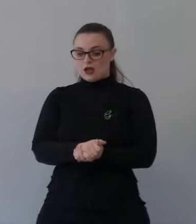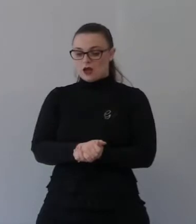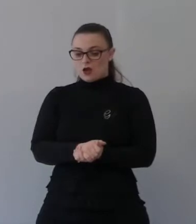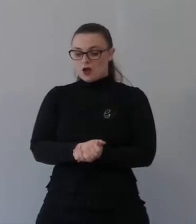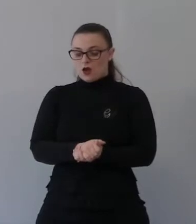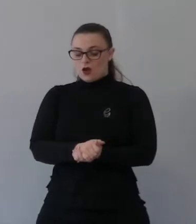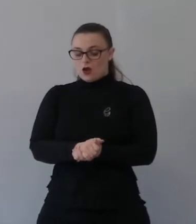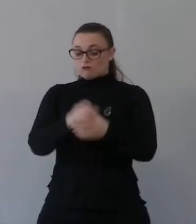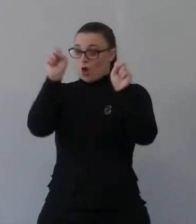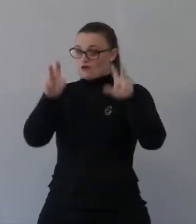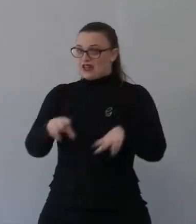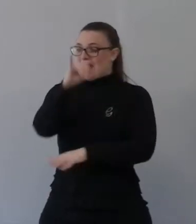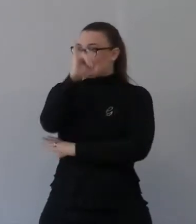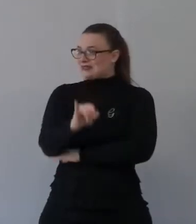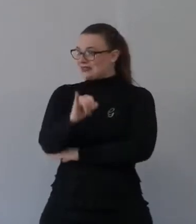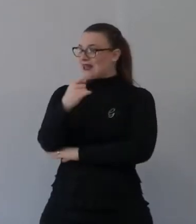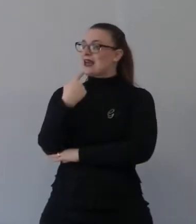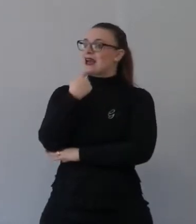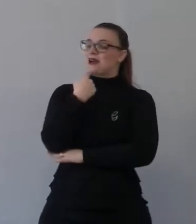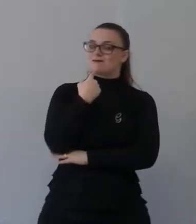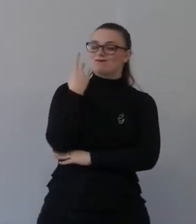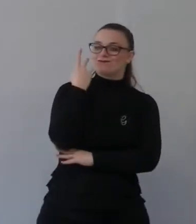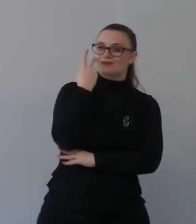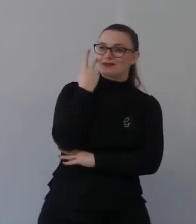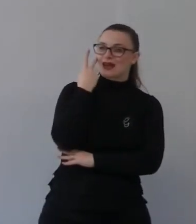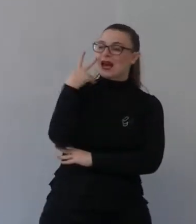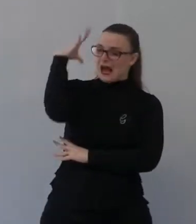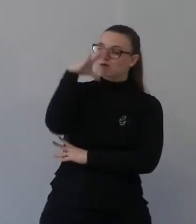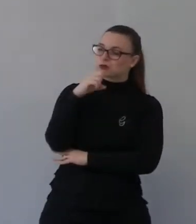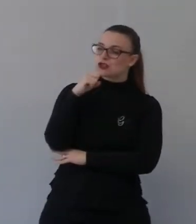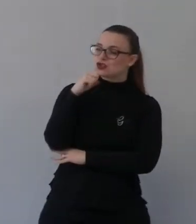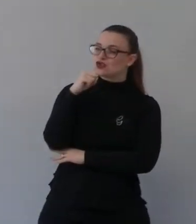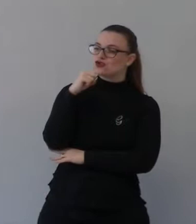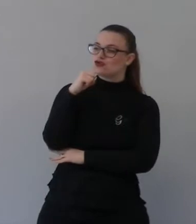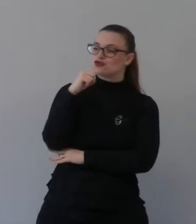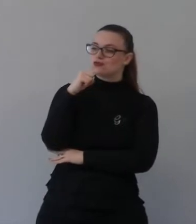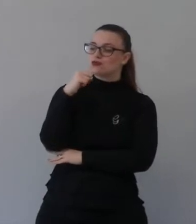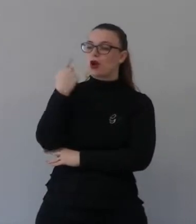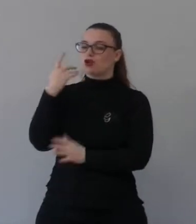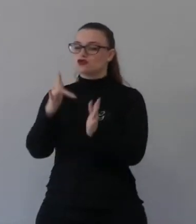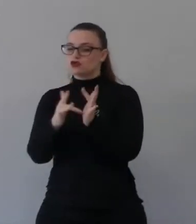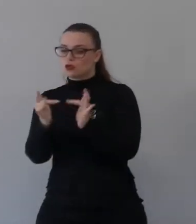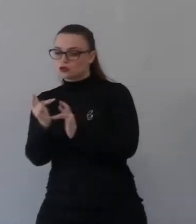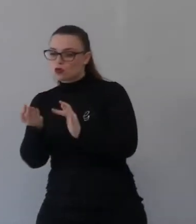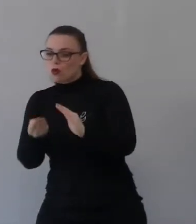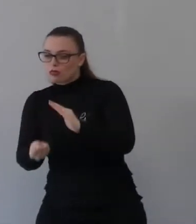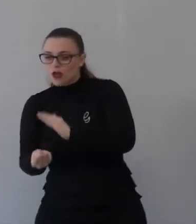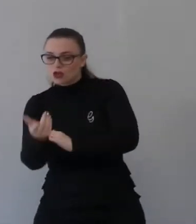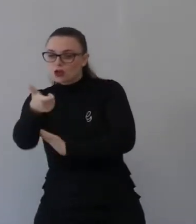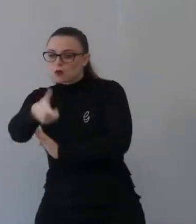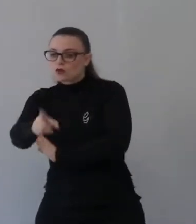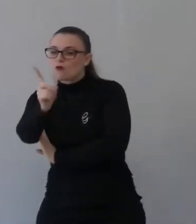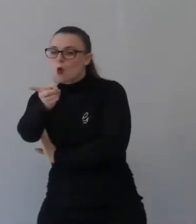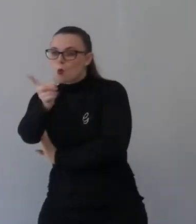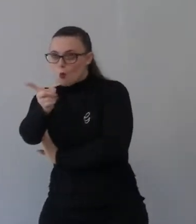spiega a che scopo nascerà questa persona. E quel Dio con noi, quel consigliere ammirabile,